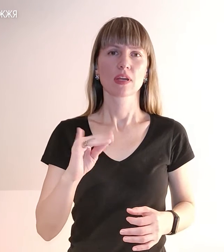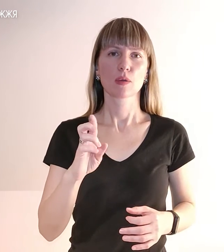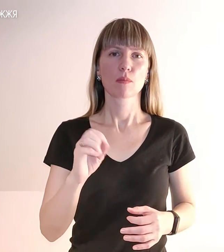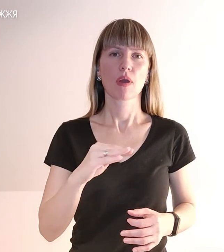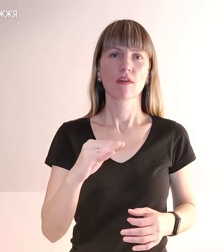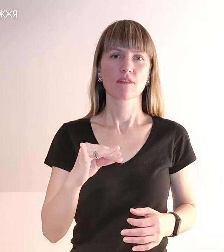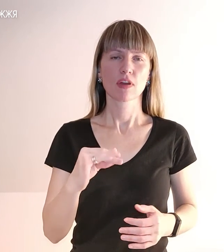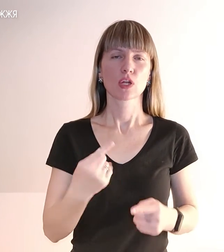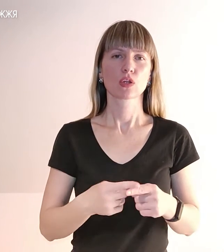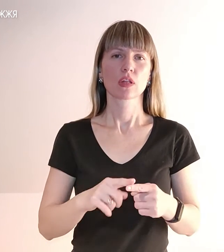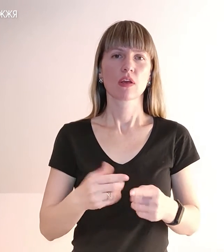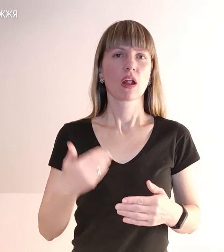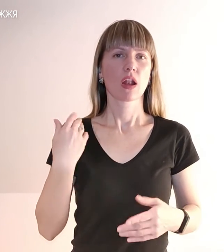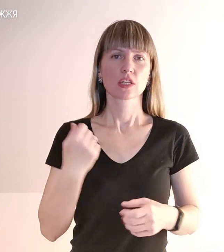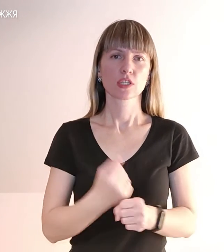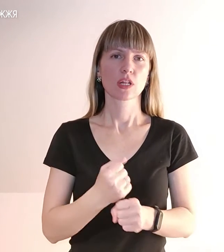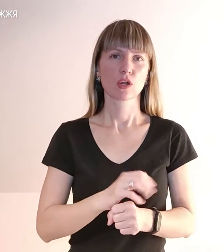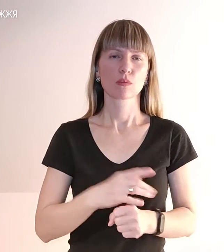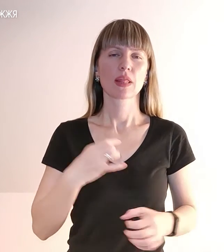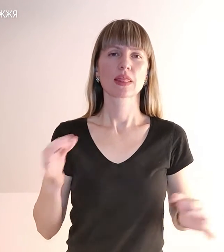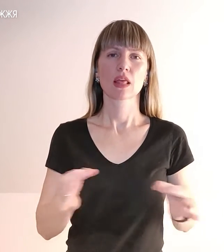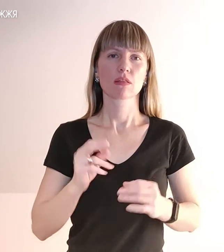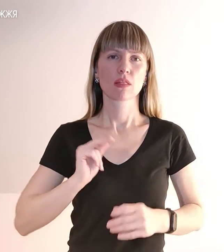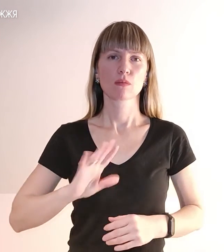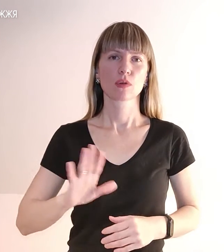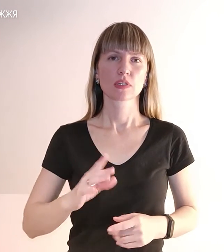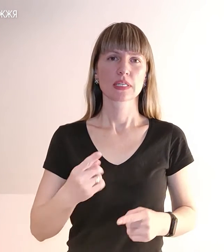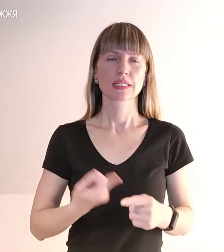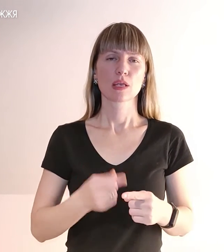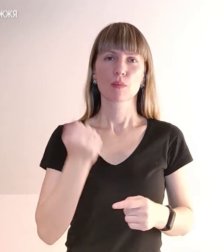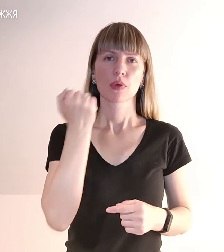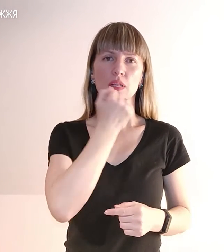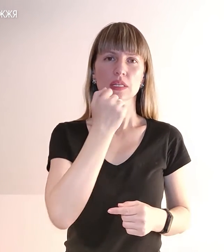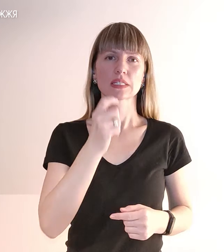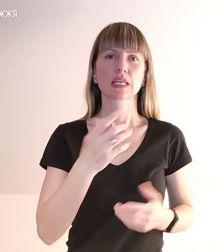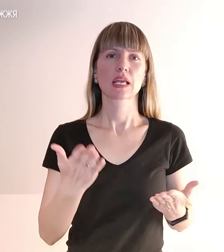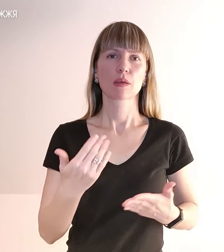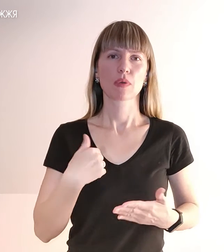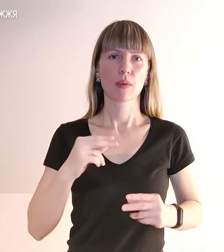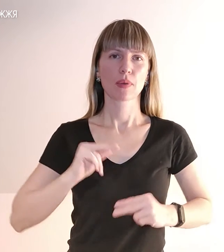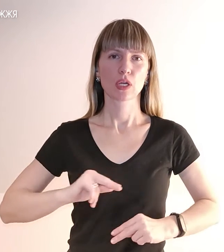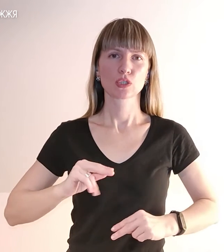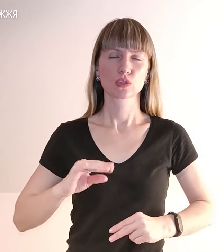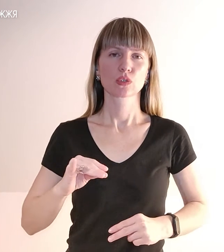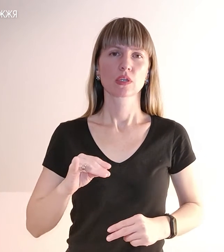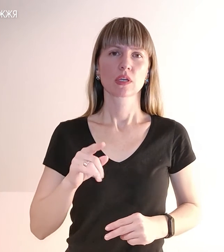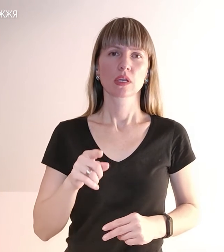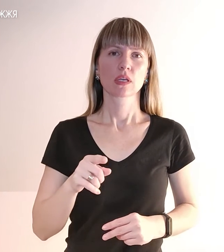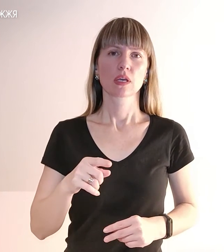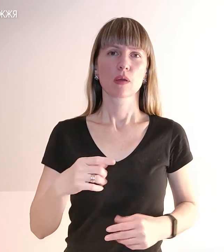робила. Я ніколи не працювала з ціма тканинами, з якими я працюю. Їх панічно боялася.